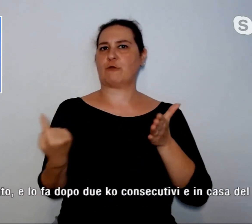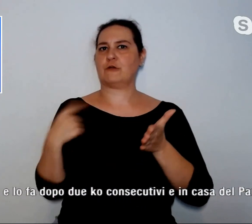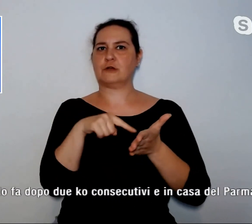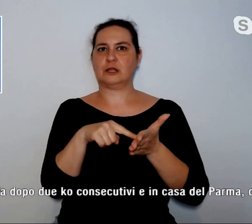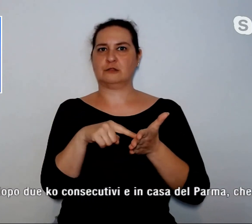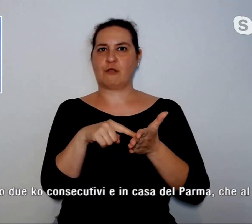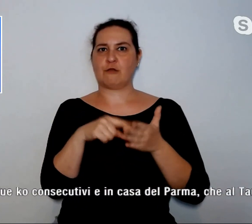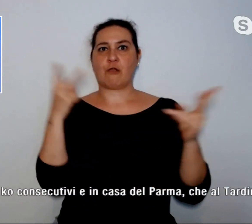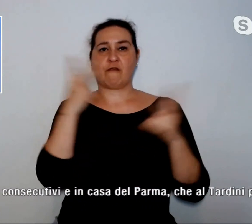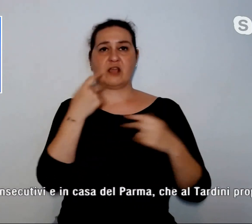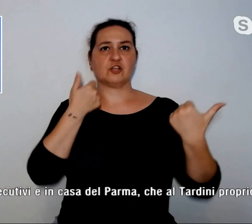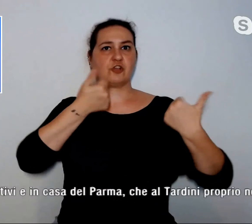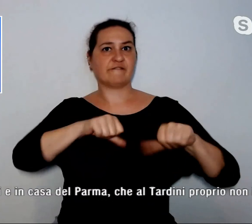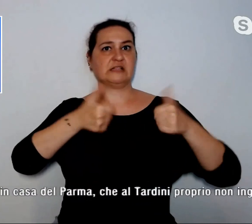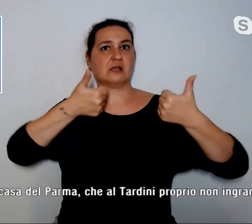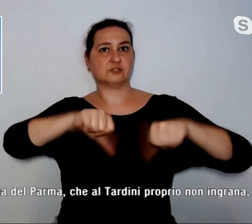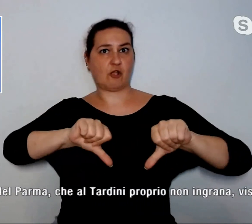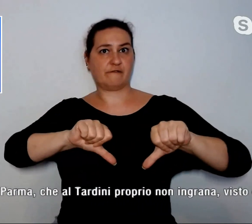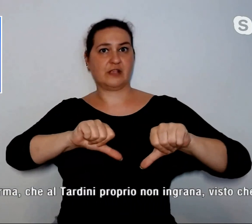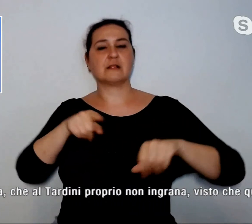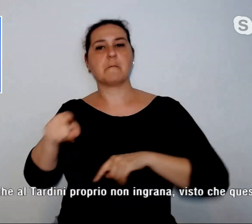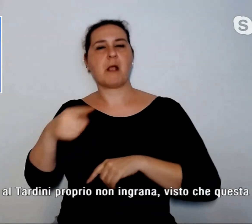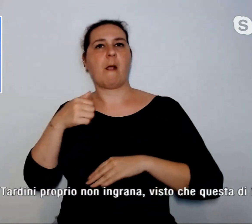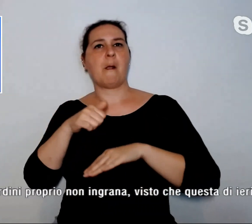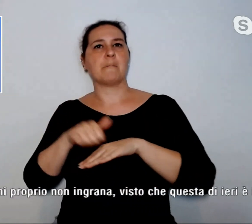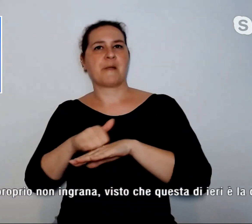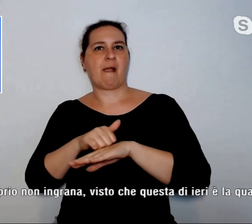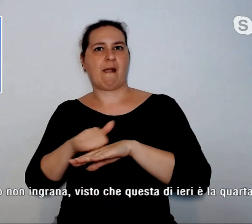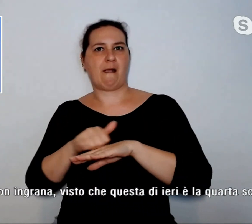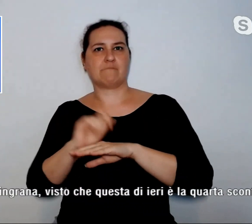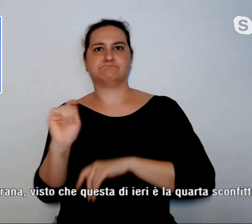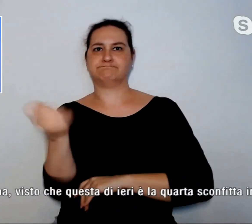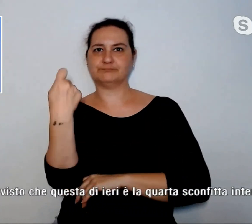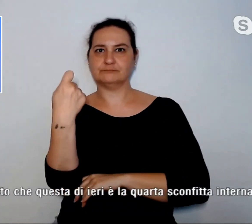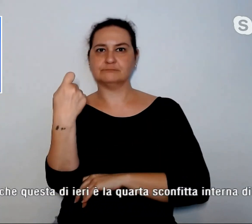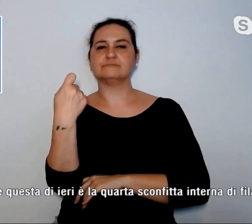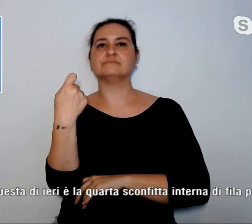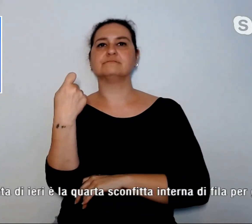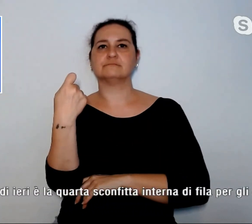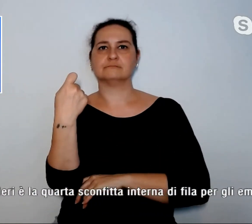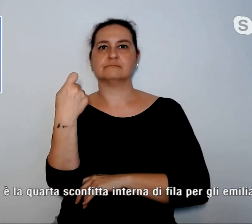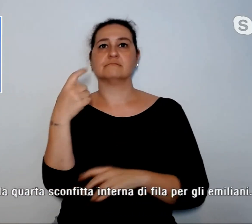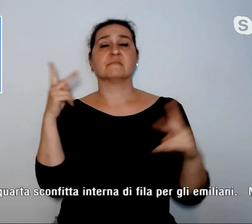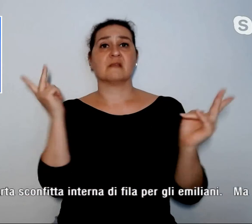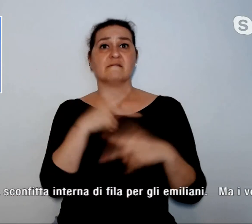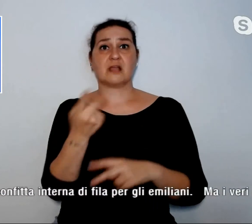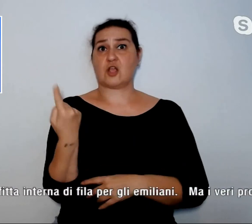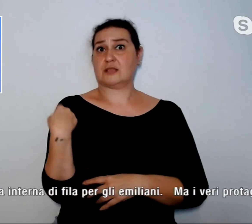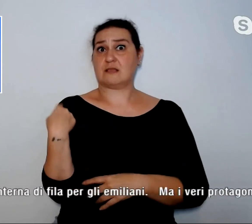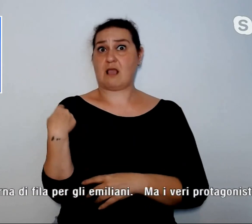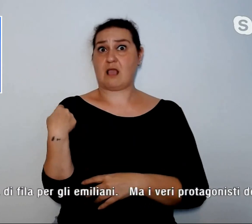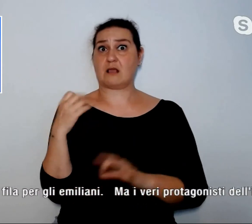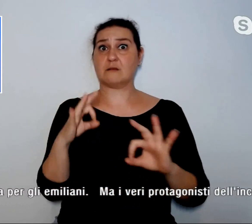consecutive in casa del Parma, che al Tardini proprio non ingrana, visto che quella di ieri è la quarta